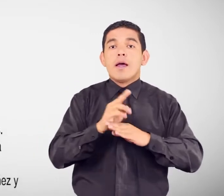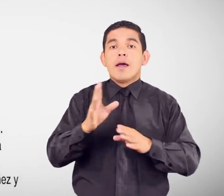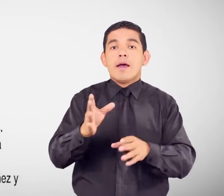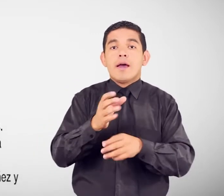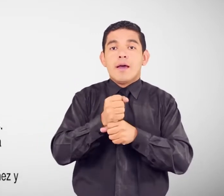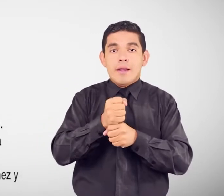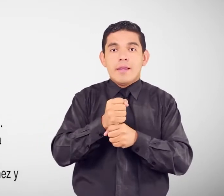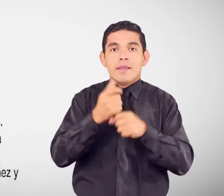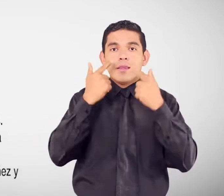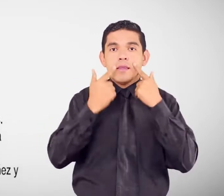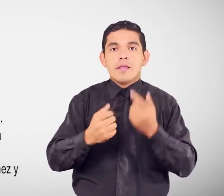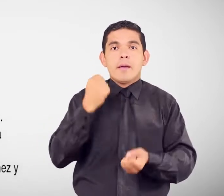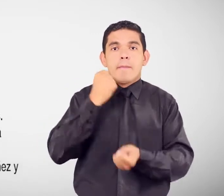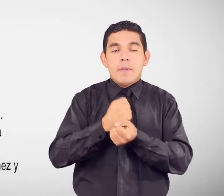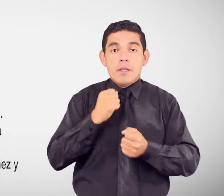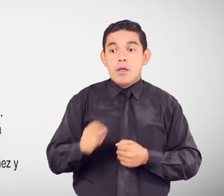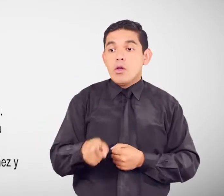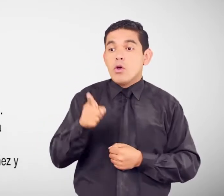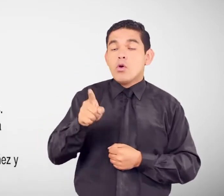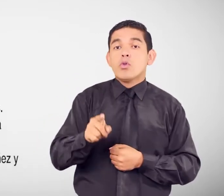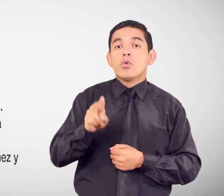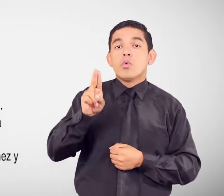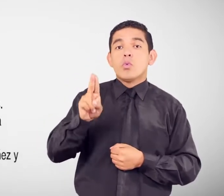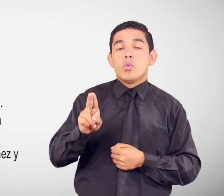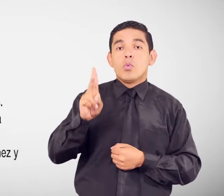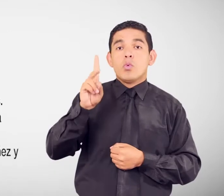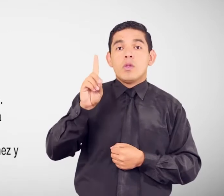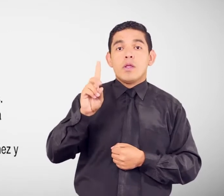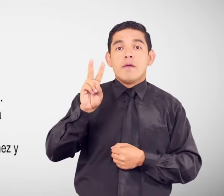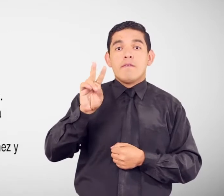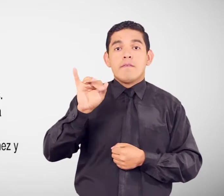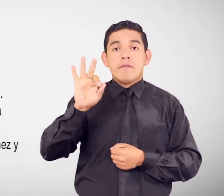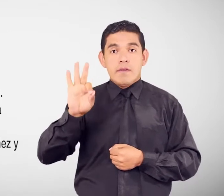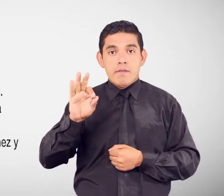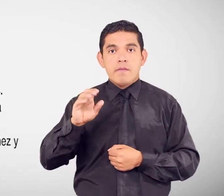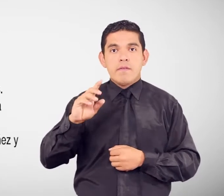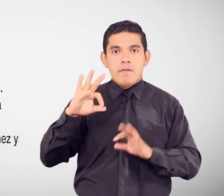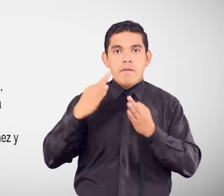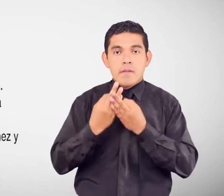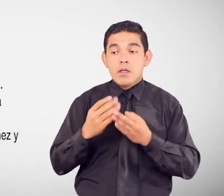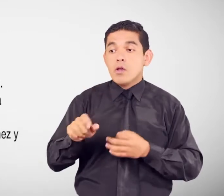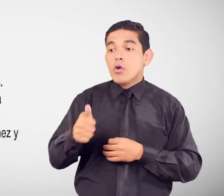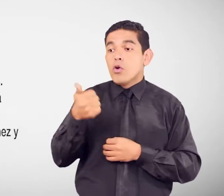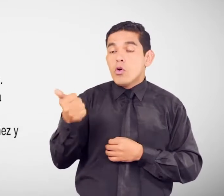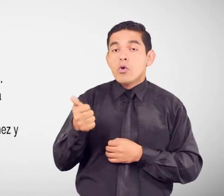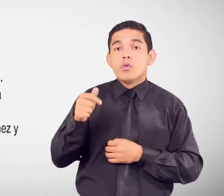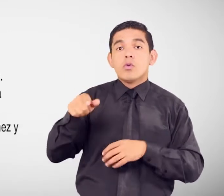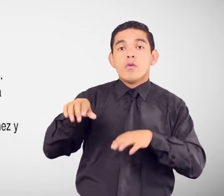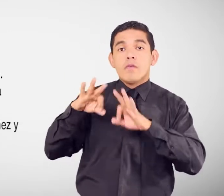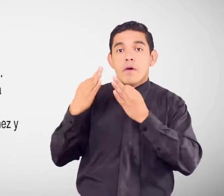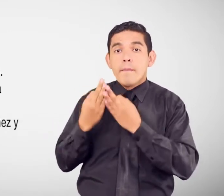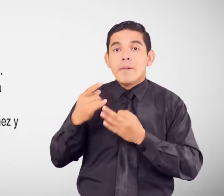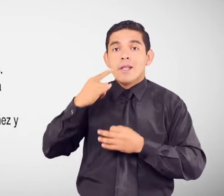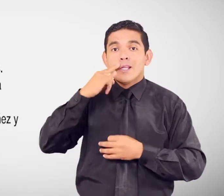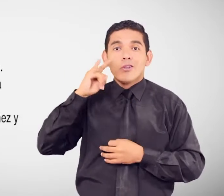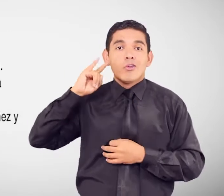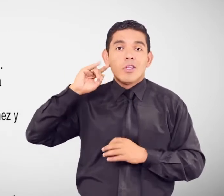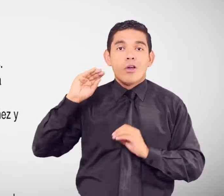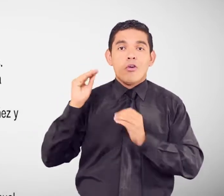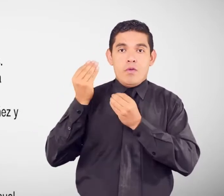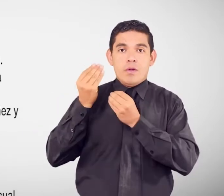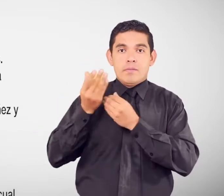Unidad judicial de violencia contra la mujer y la familia Unidad judicial de familia, mujer, niñez y